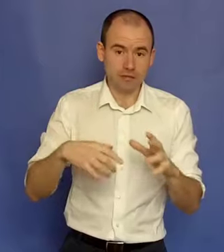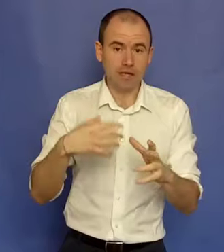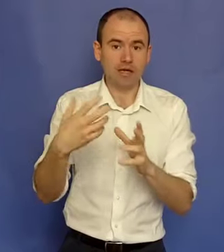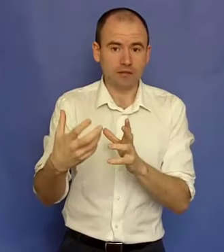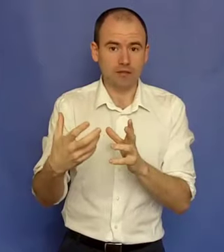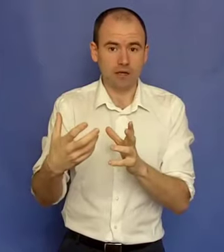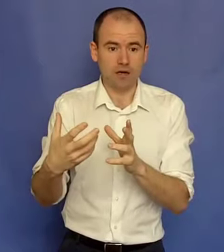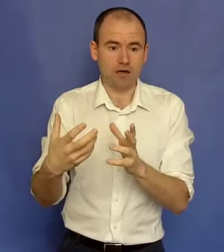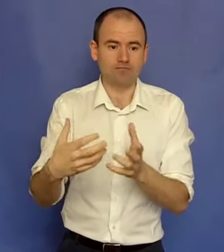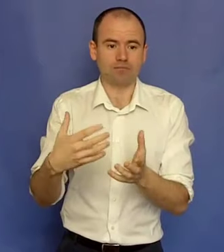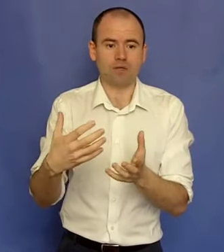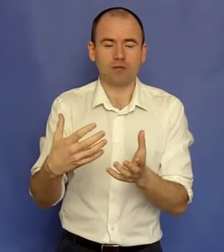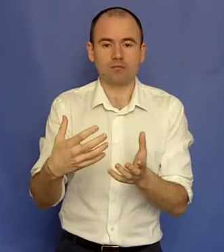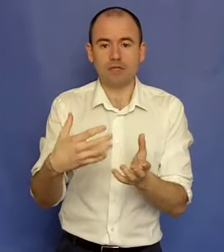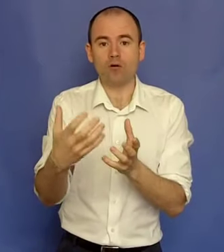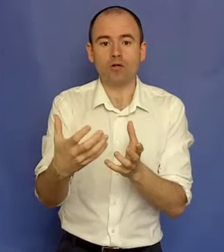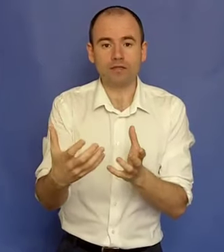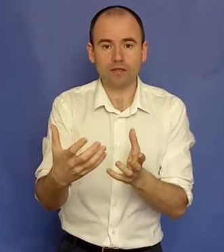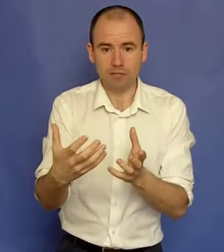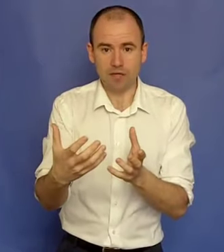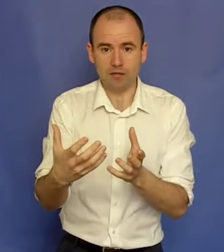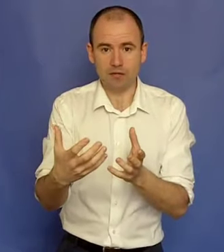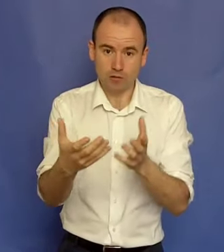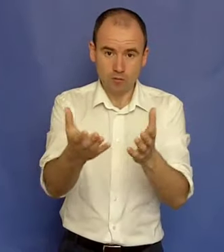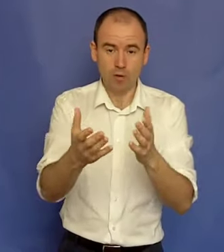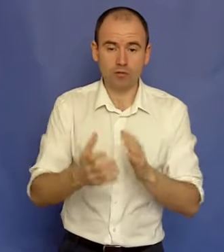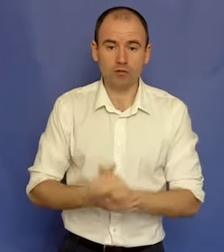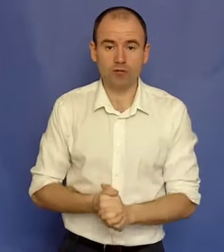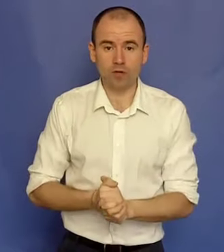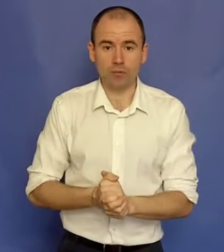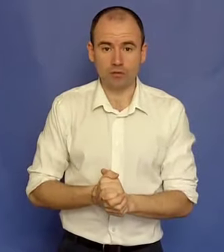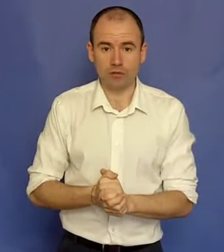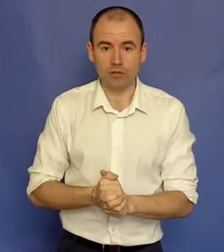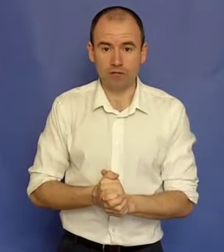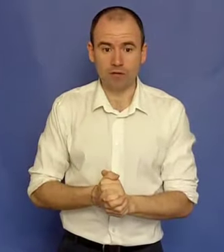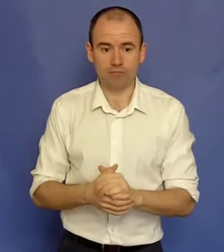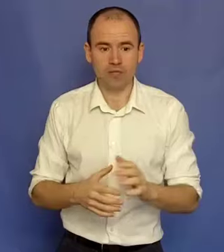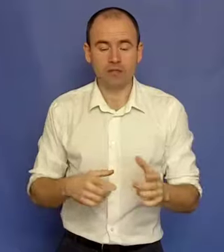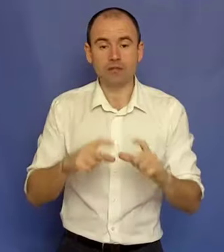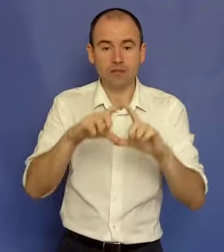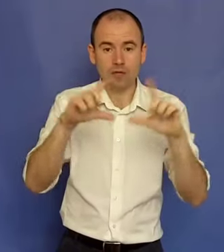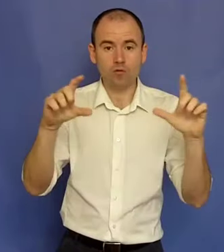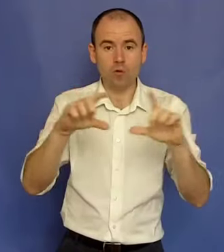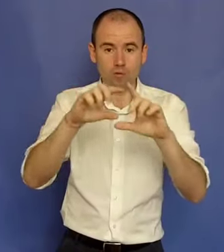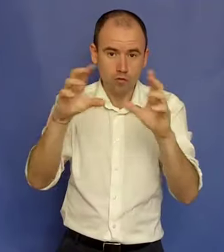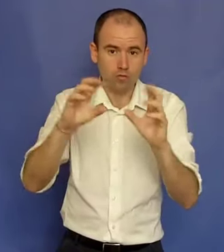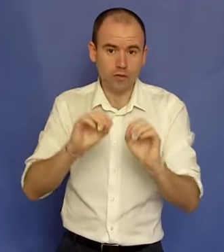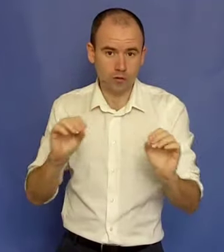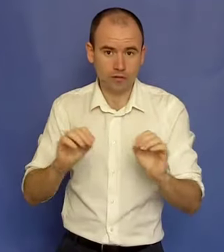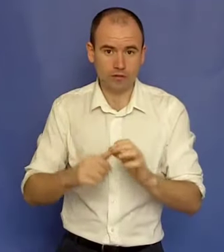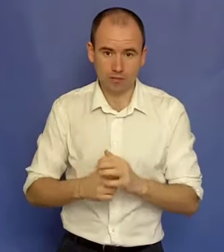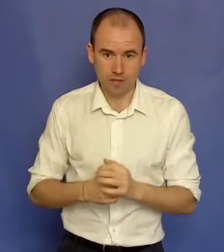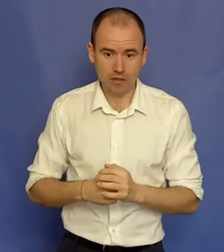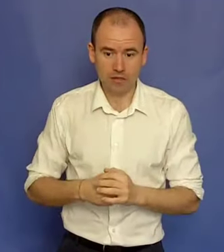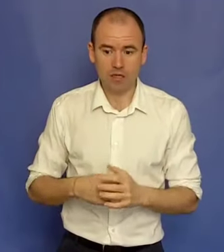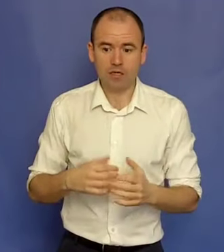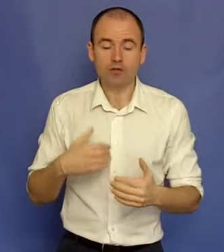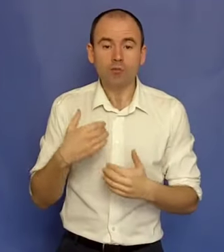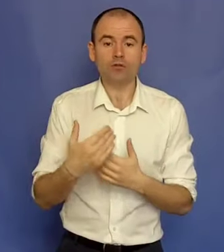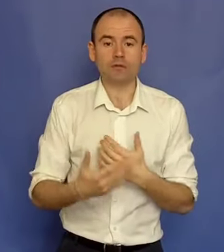inscriai la o listă de e-mail, așa cum probabil și tu ai făcut la Personalitate Alpha, te inscriai cu un nume și o adresă de e-mail și omul îți